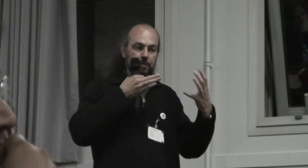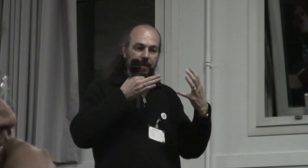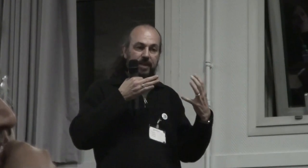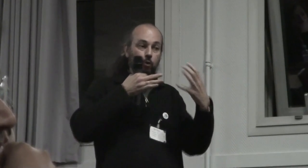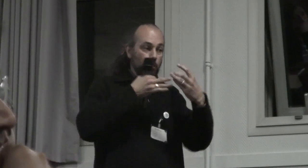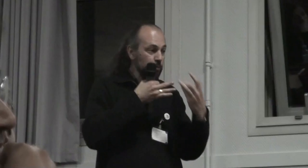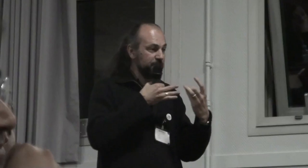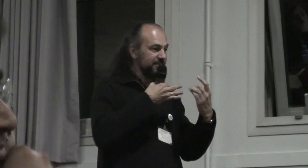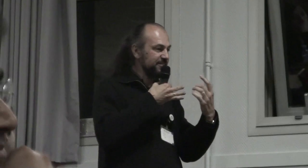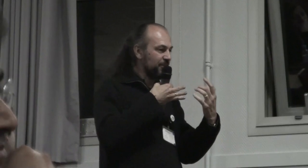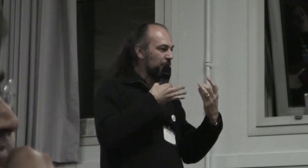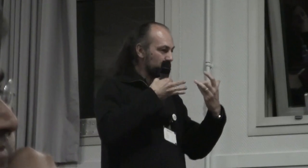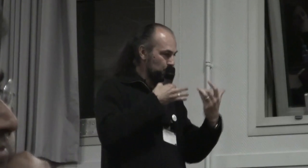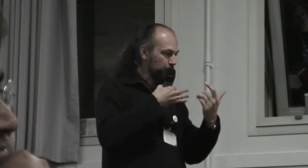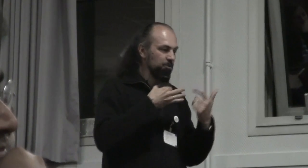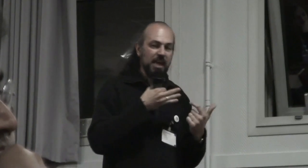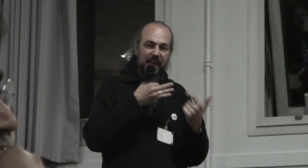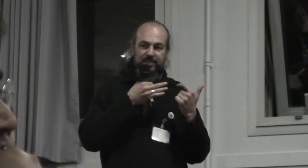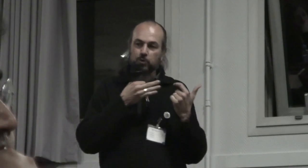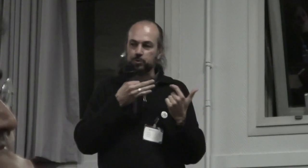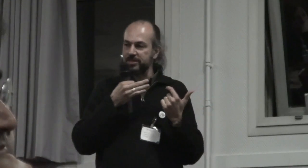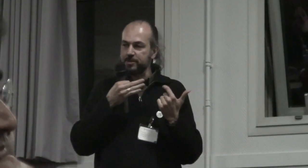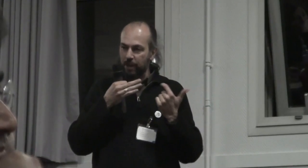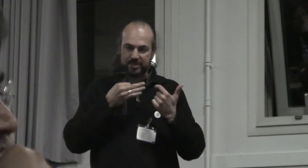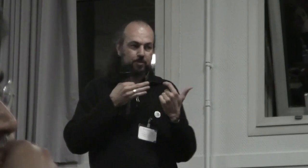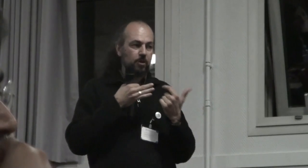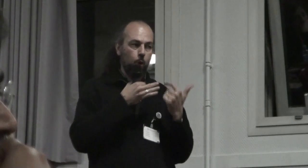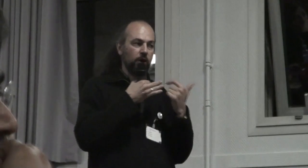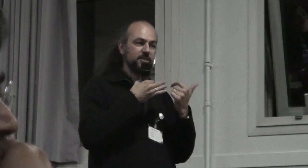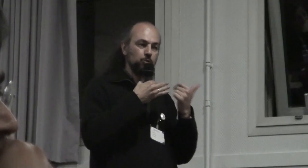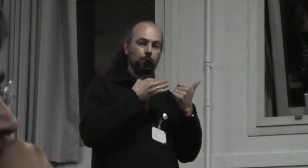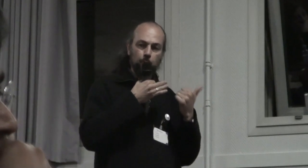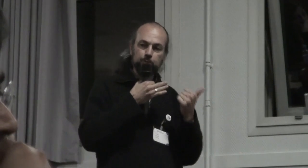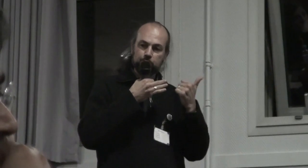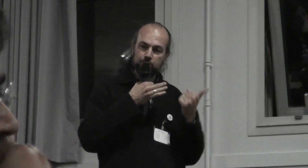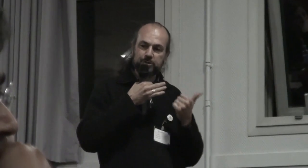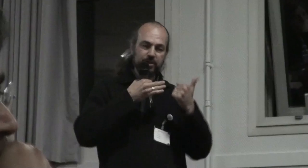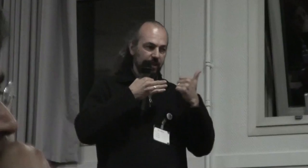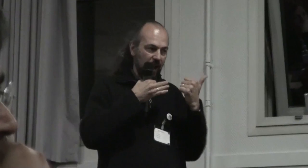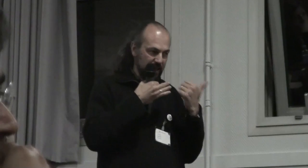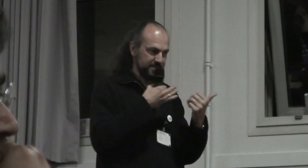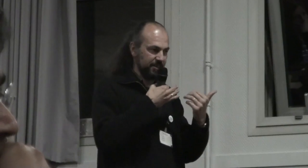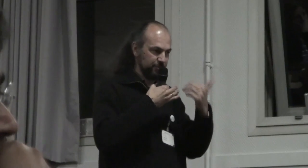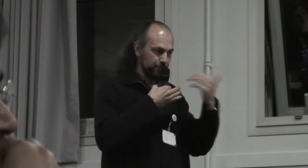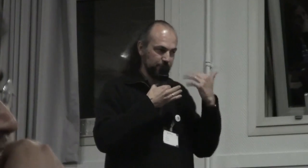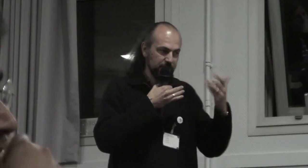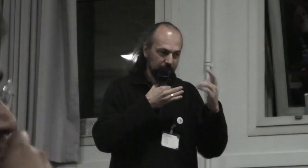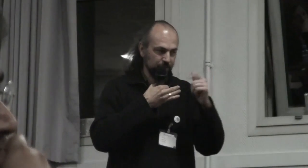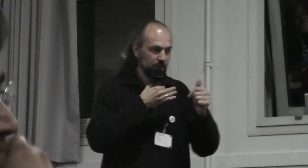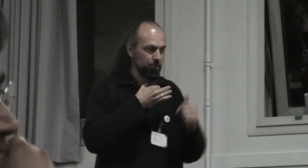communautés sourdes et transhumanistes par exemple auraient beaucoup de choses à se dire je vous invite à réfléchir à